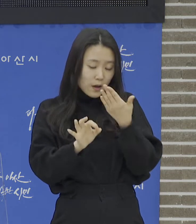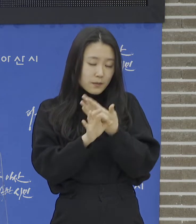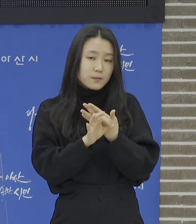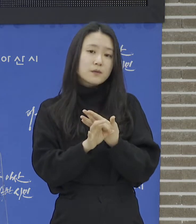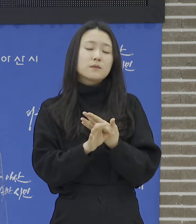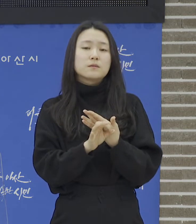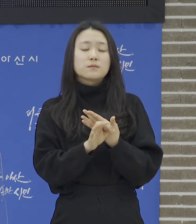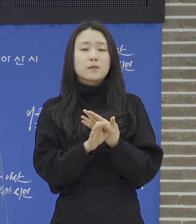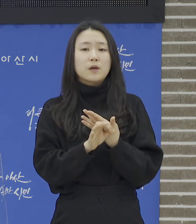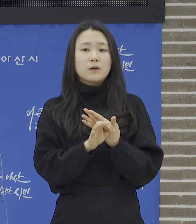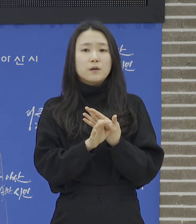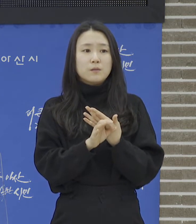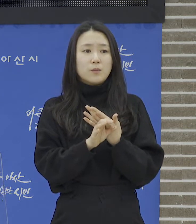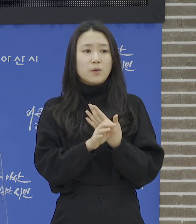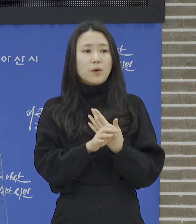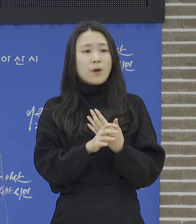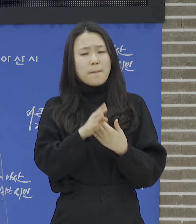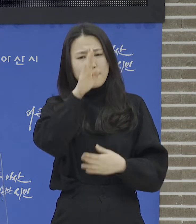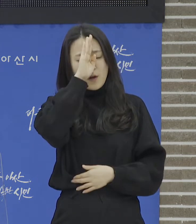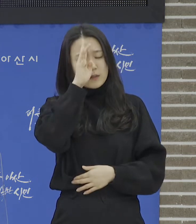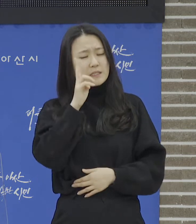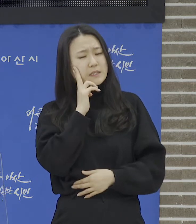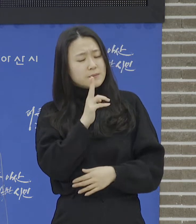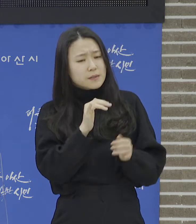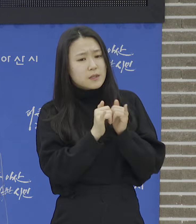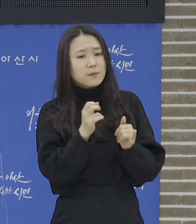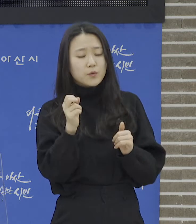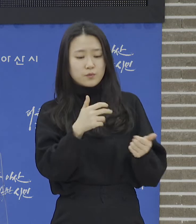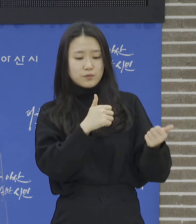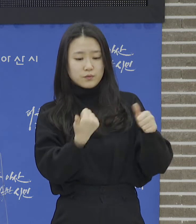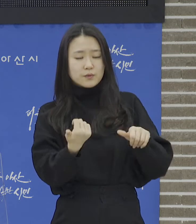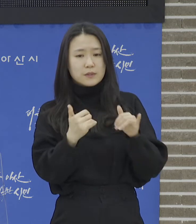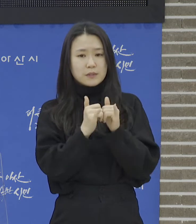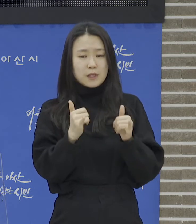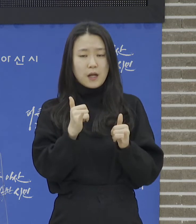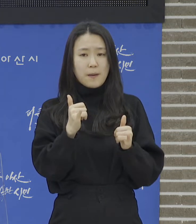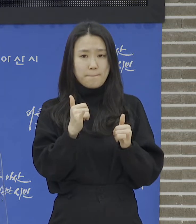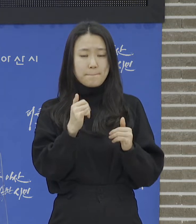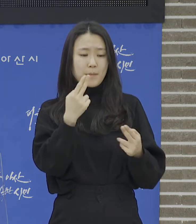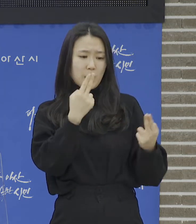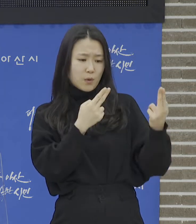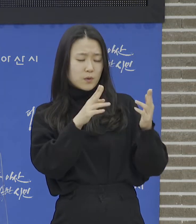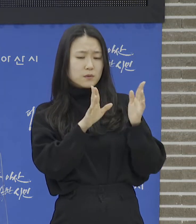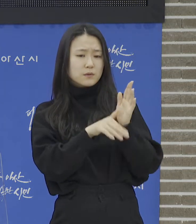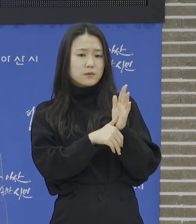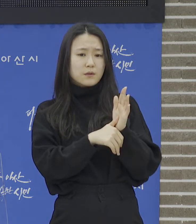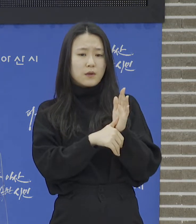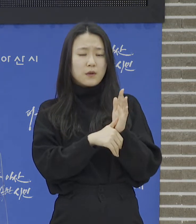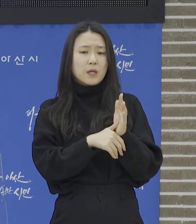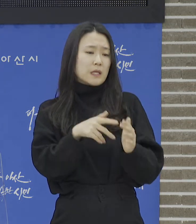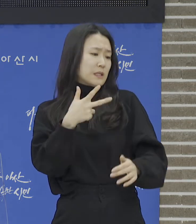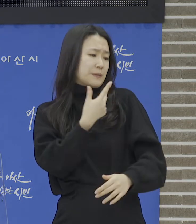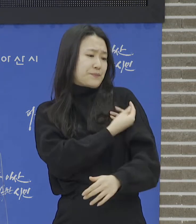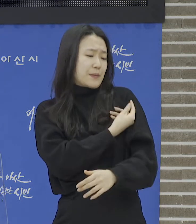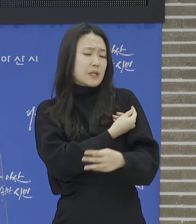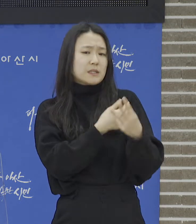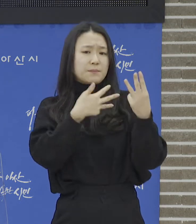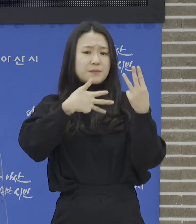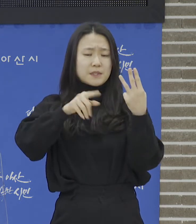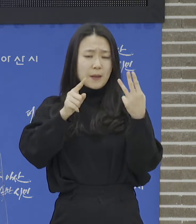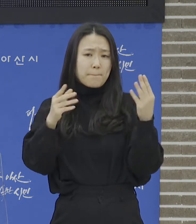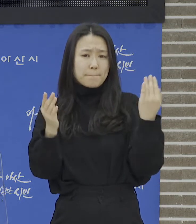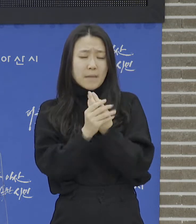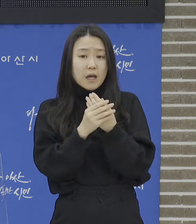비율도 낮게 나타나고 있는 바 예방접종의 중요성이 강도됩니다. 거듭